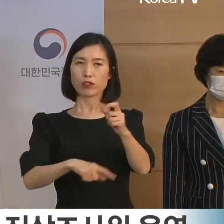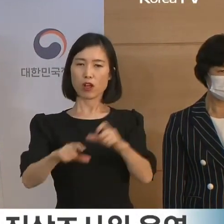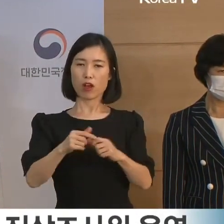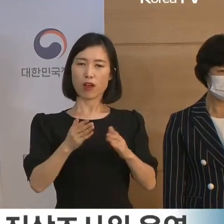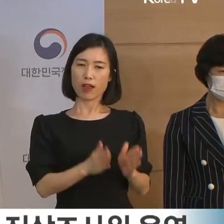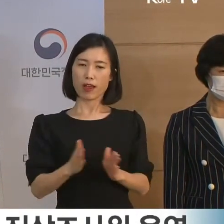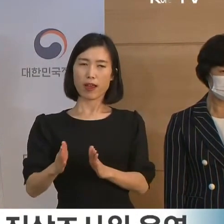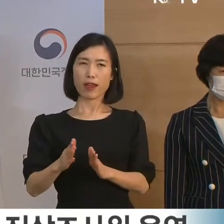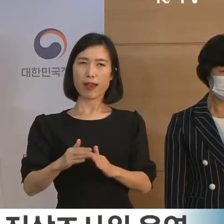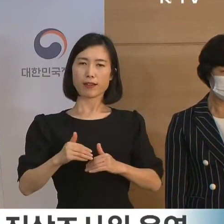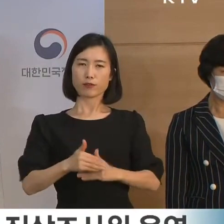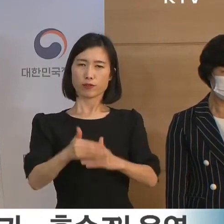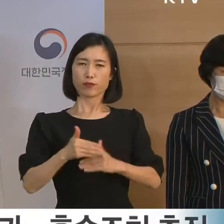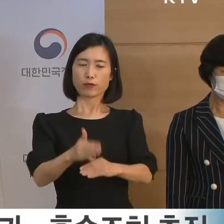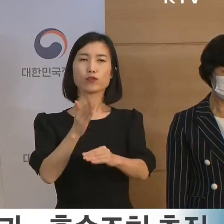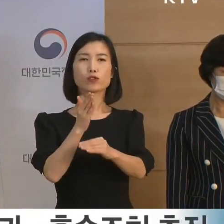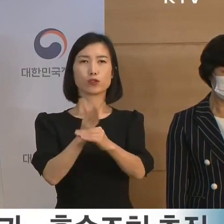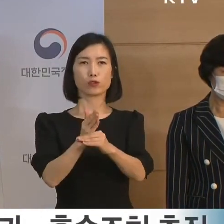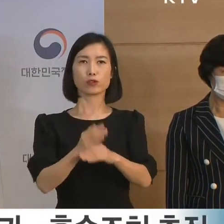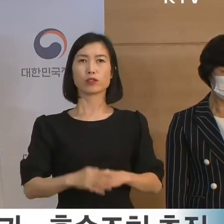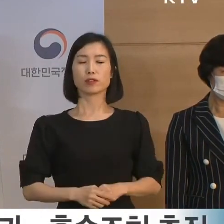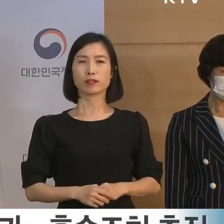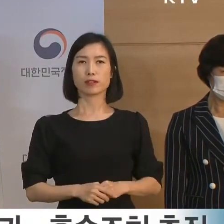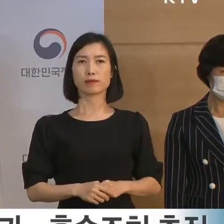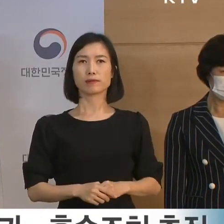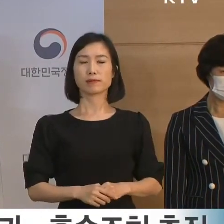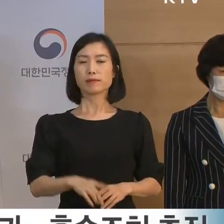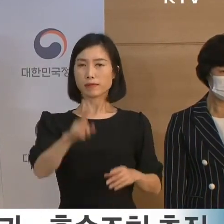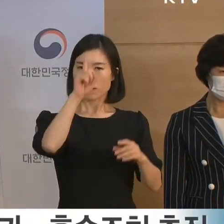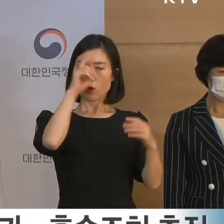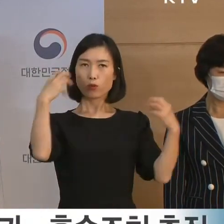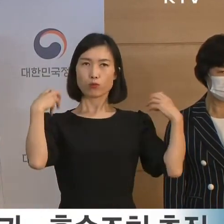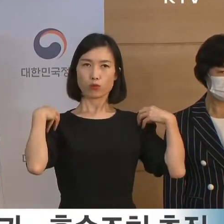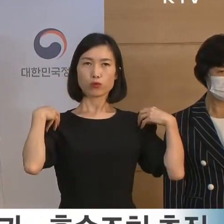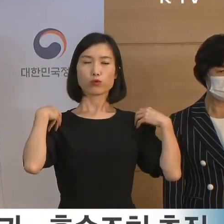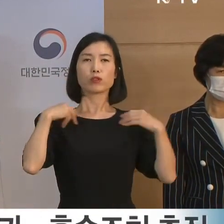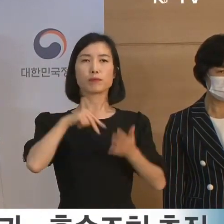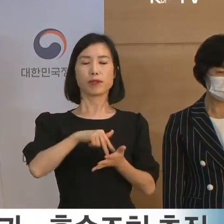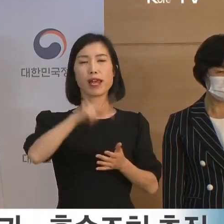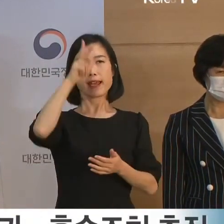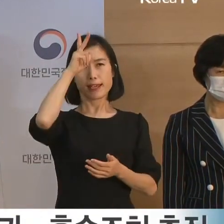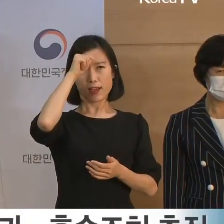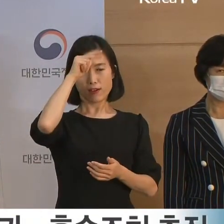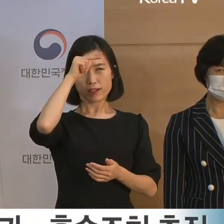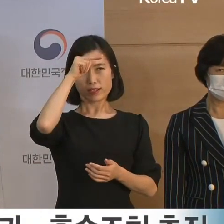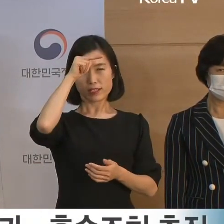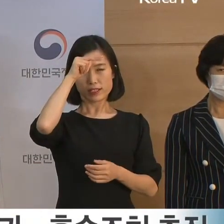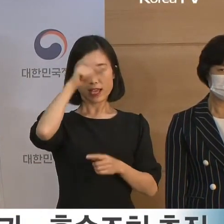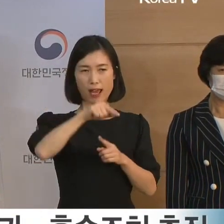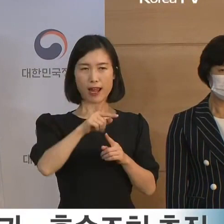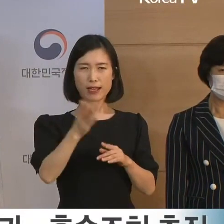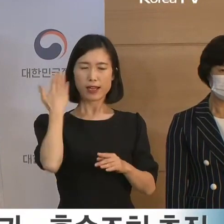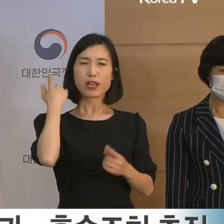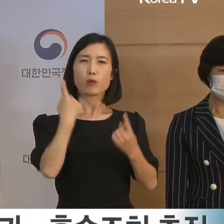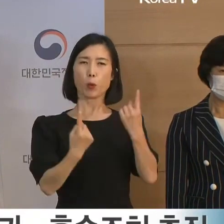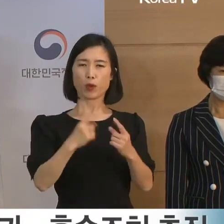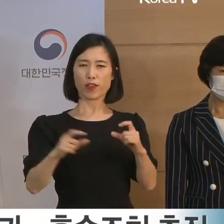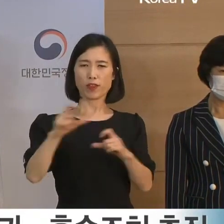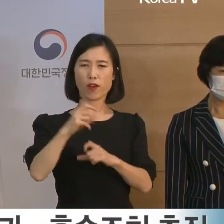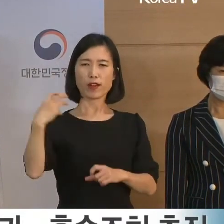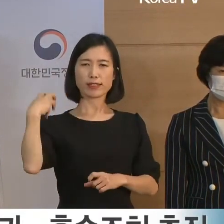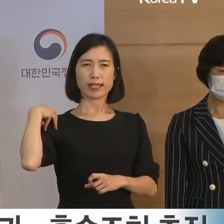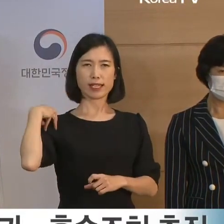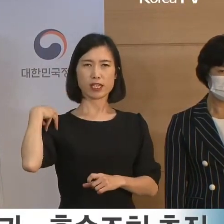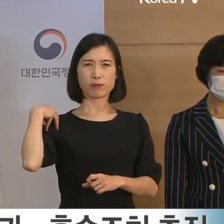속도함 있게 추진하고 있습니다. 정부는 경찰의 높아진 책임성에 부응하기